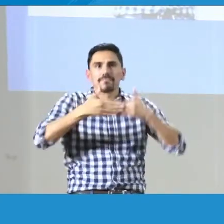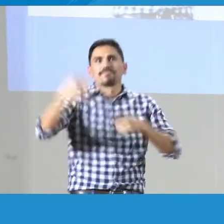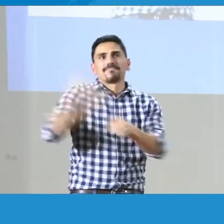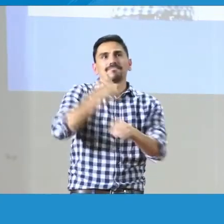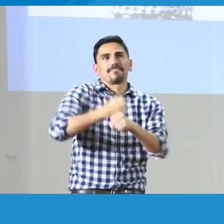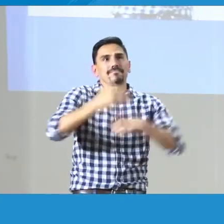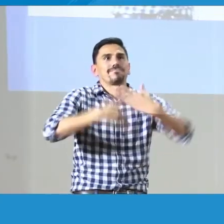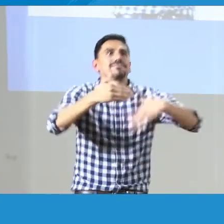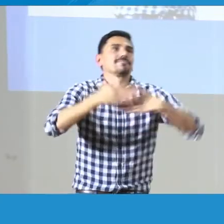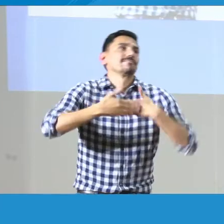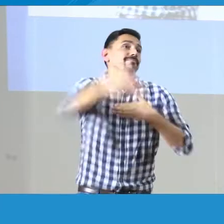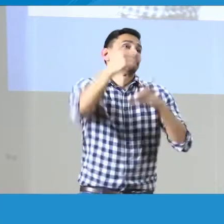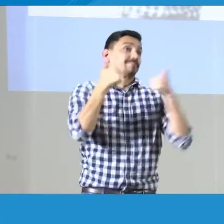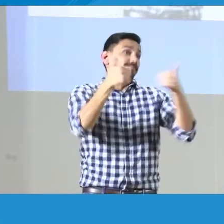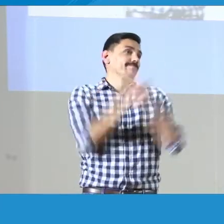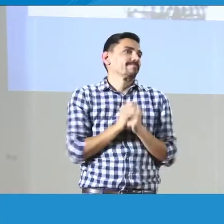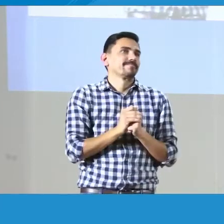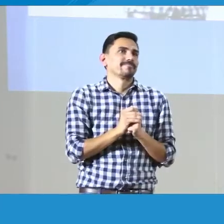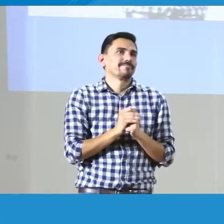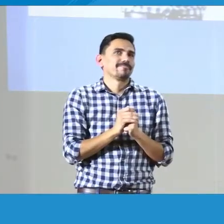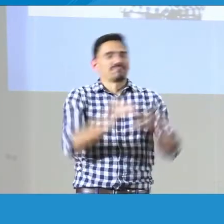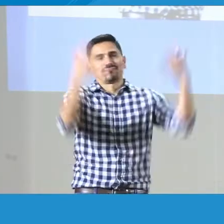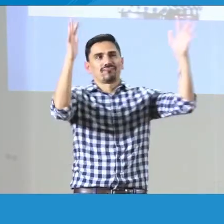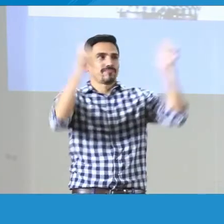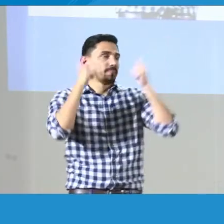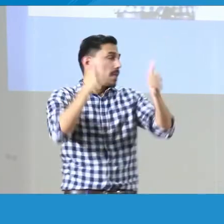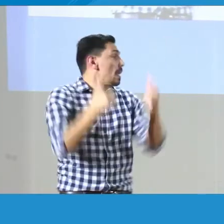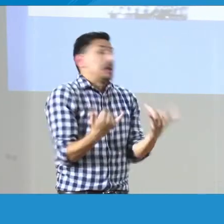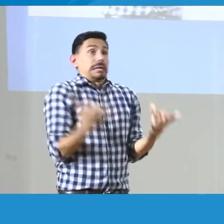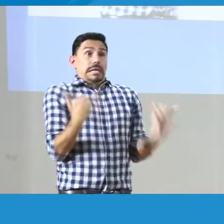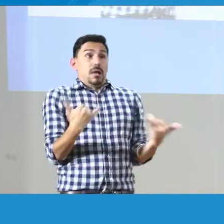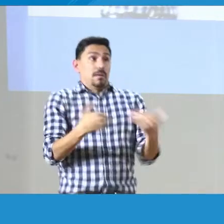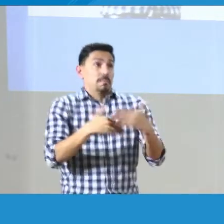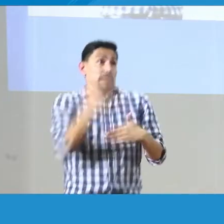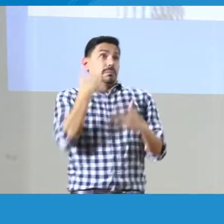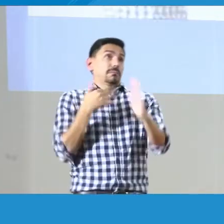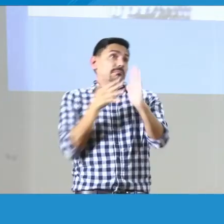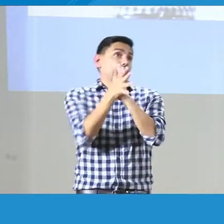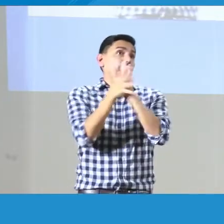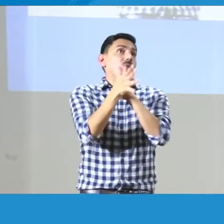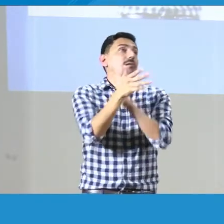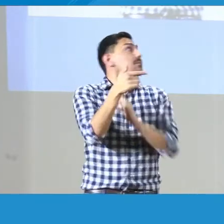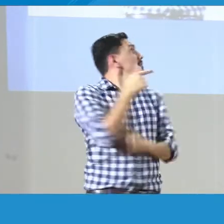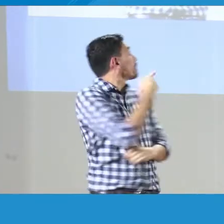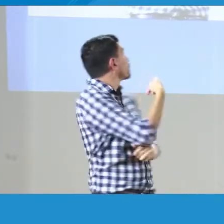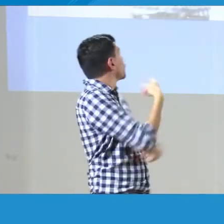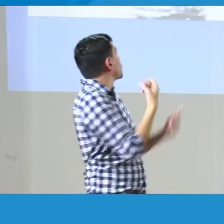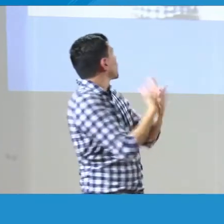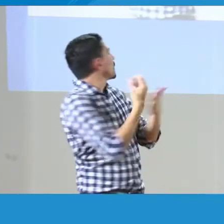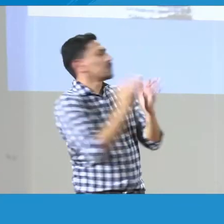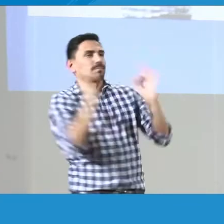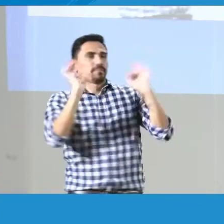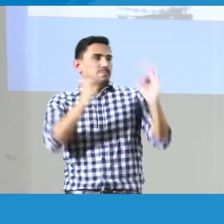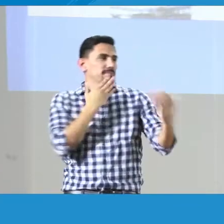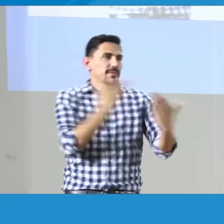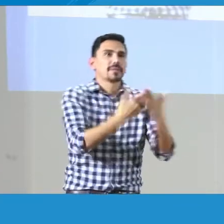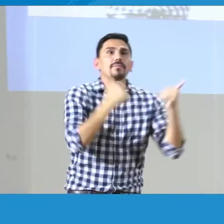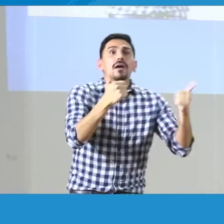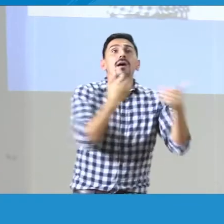y de aquí en adelante vamos a seguir trabajando y vamos a concluir muchas cosas. Muchas gracias. Bueno, entonces voy a iniciar con mi ponencia,